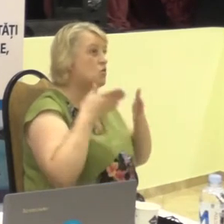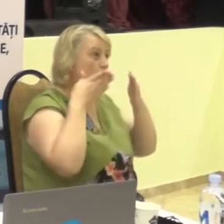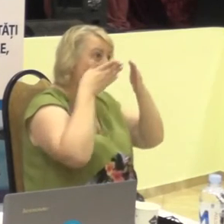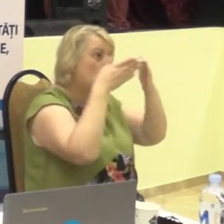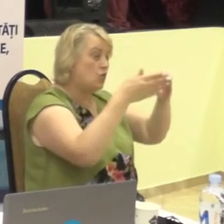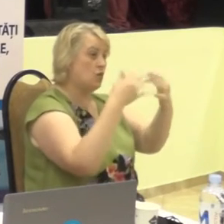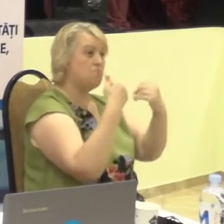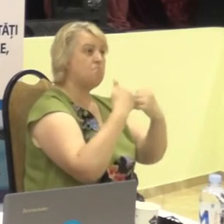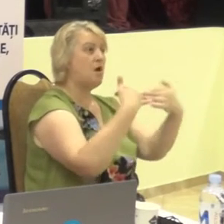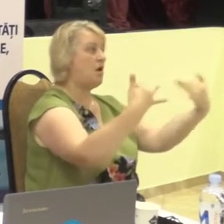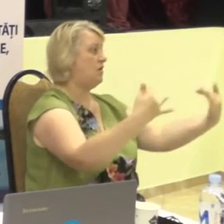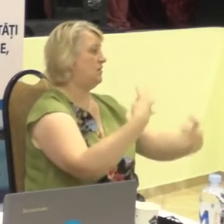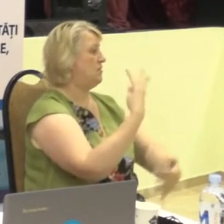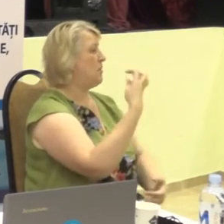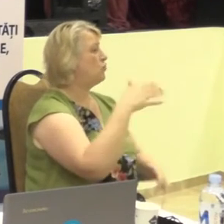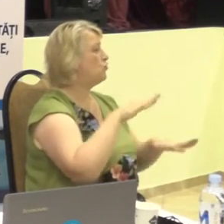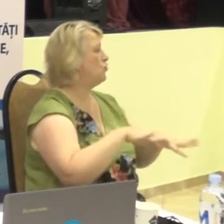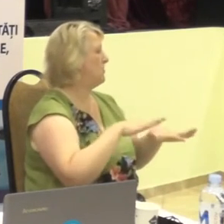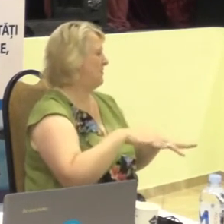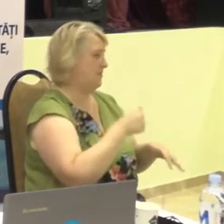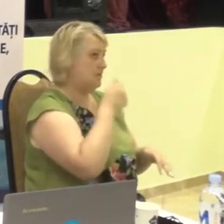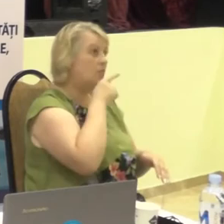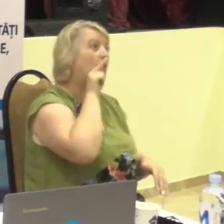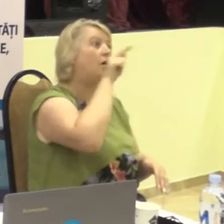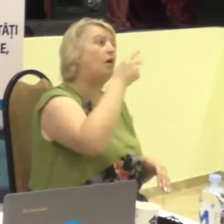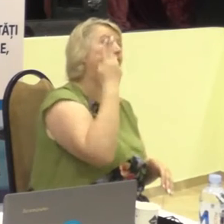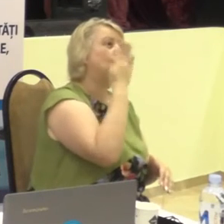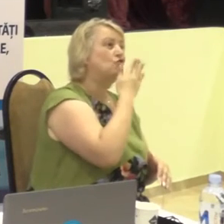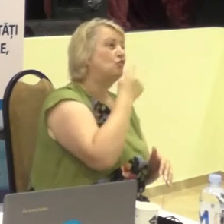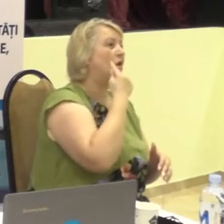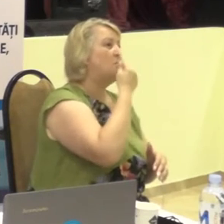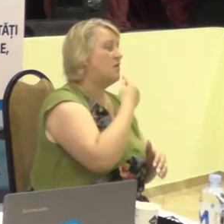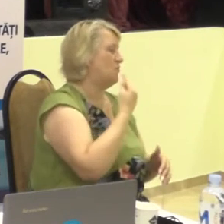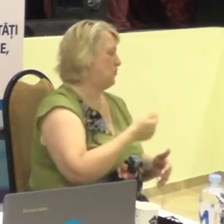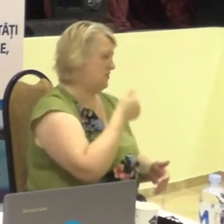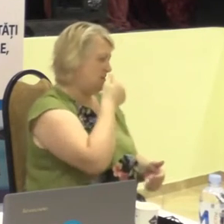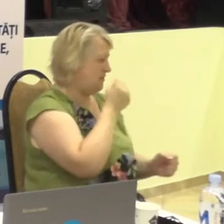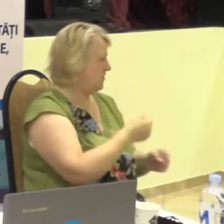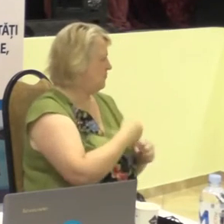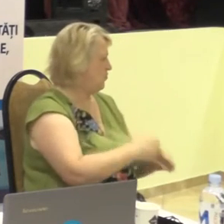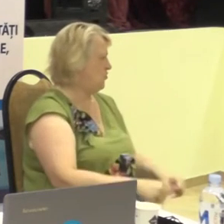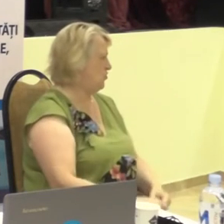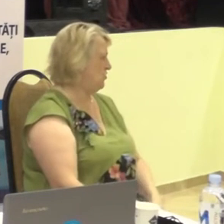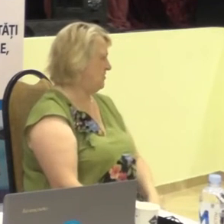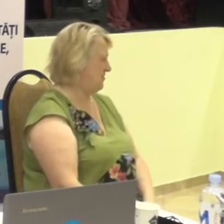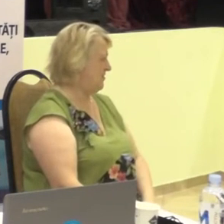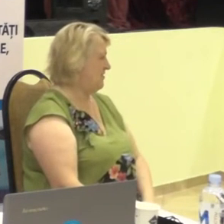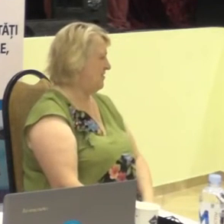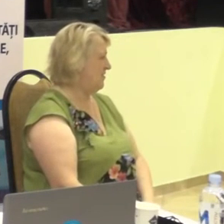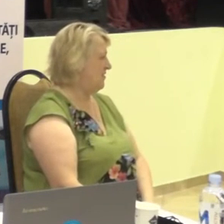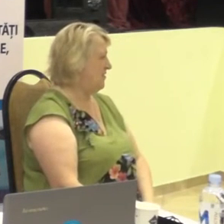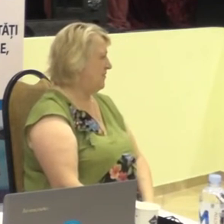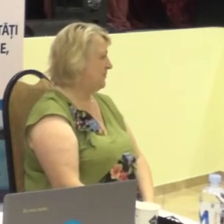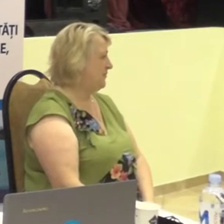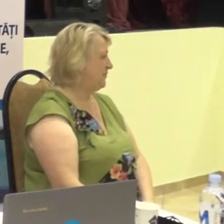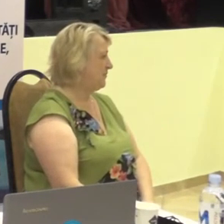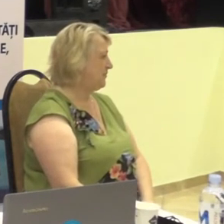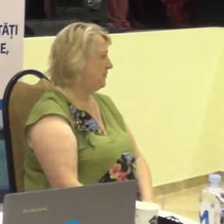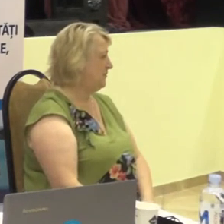sală de 400 locuri, nici de cum nu va poate citi defuzia. Și cine unii